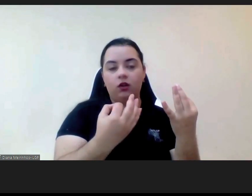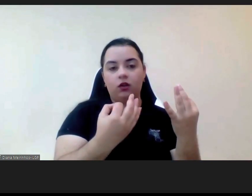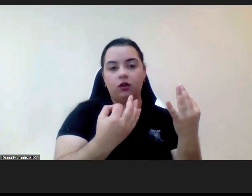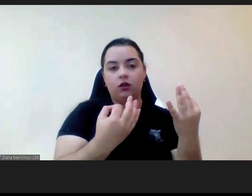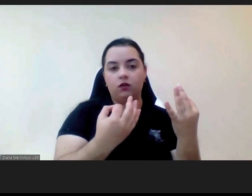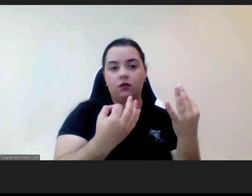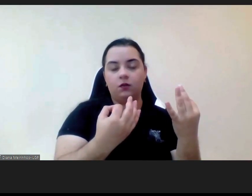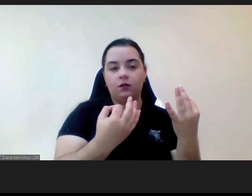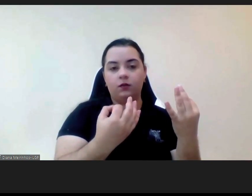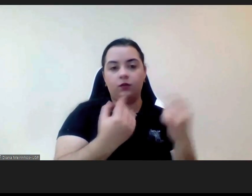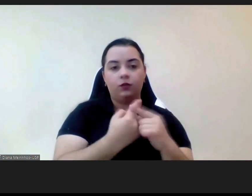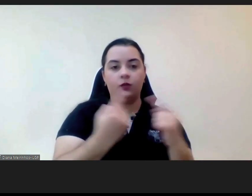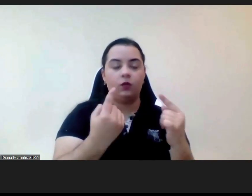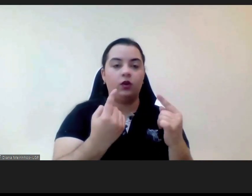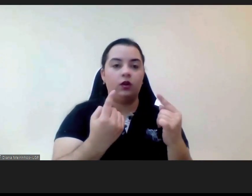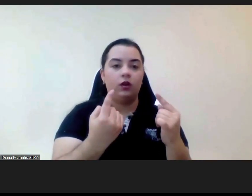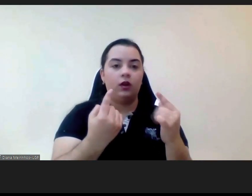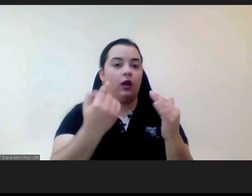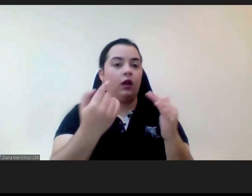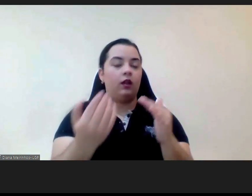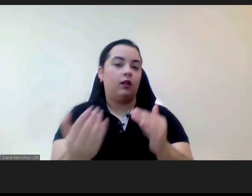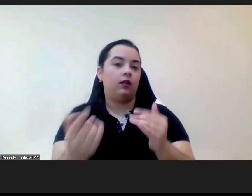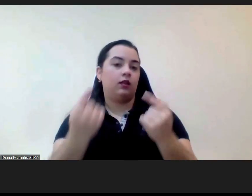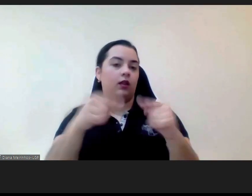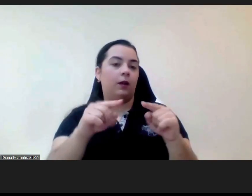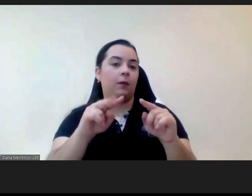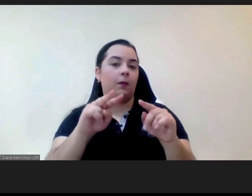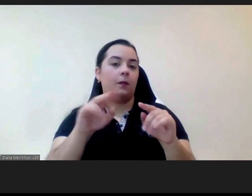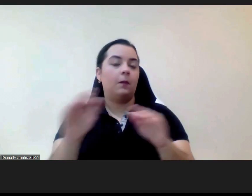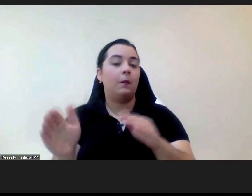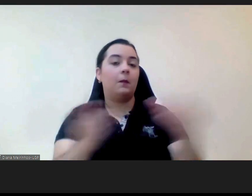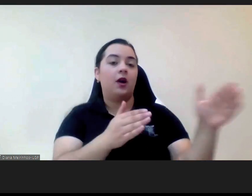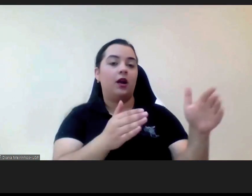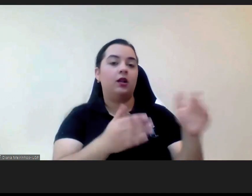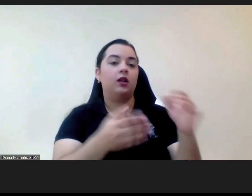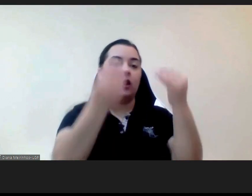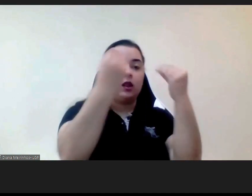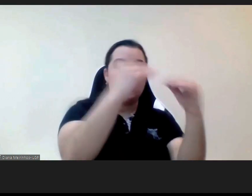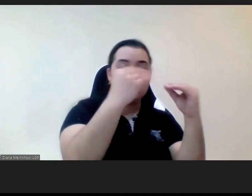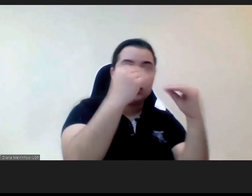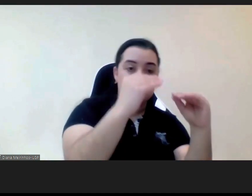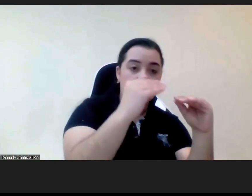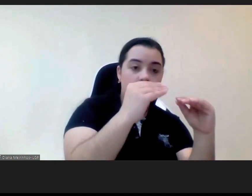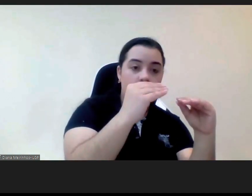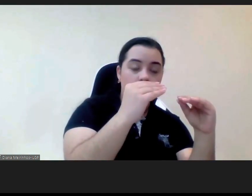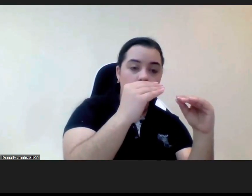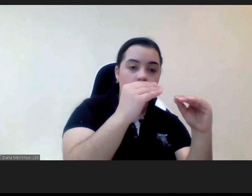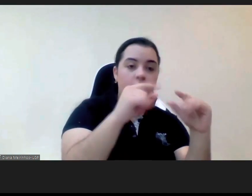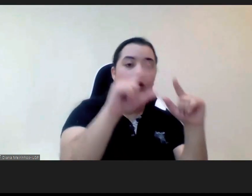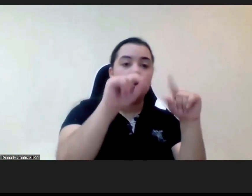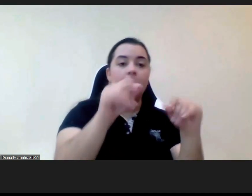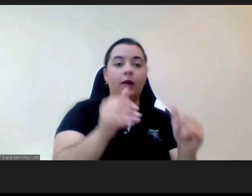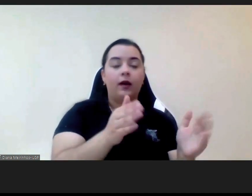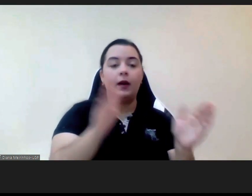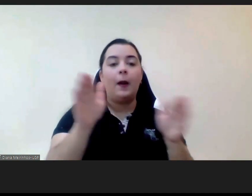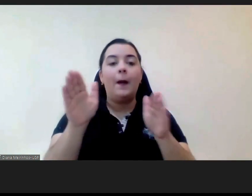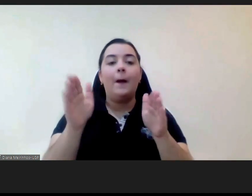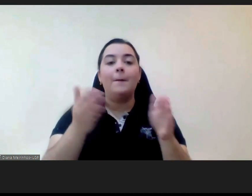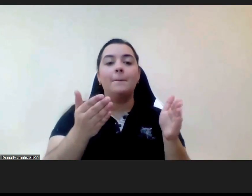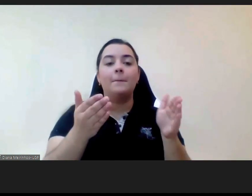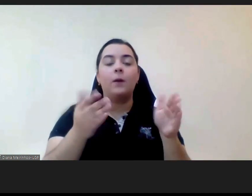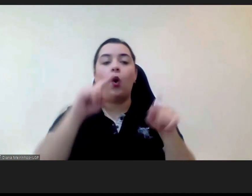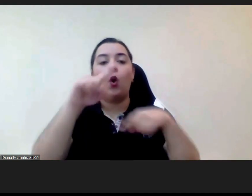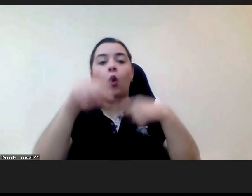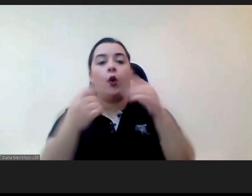da componente pedagógica electiva temos um pacote grande de competências